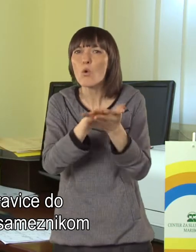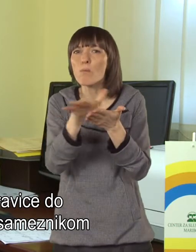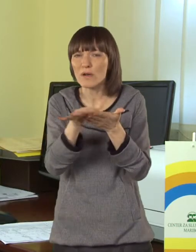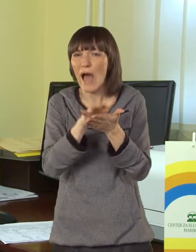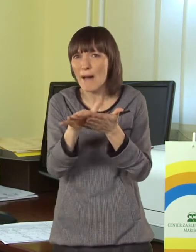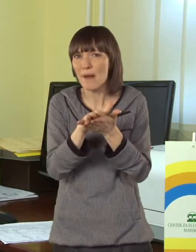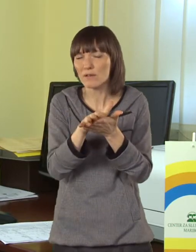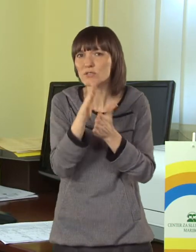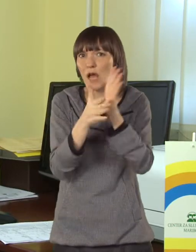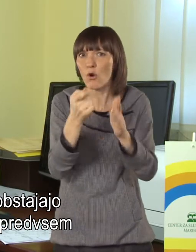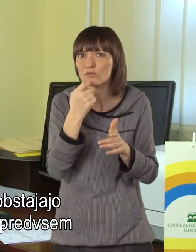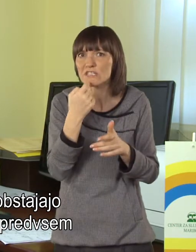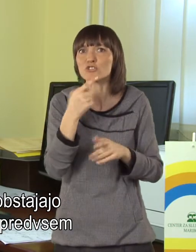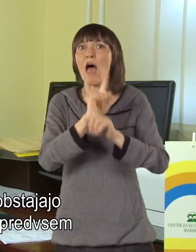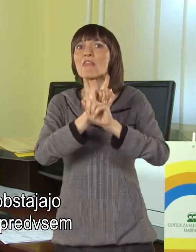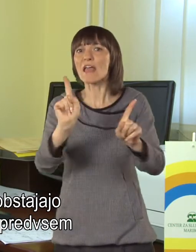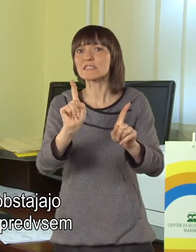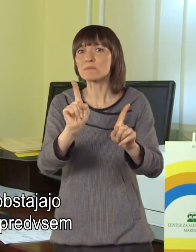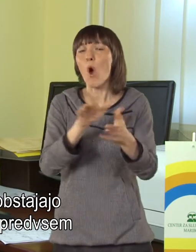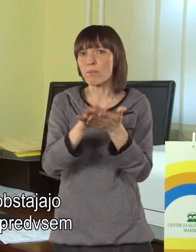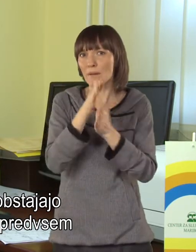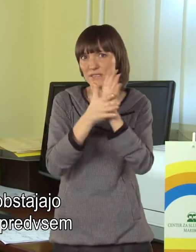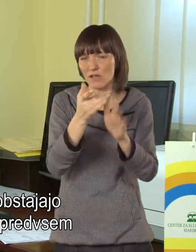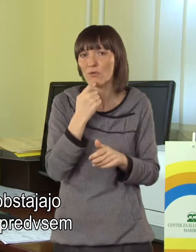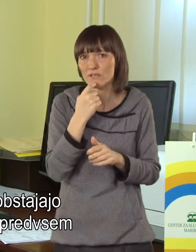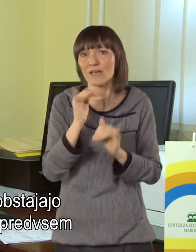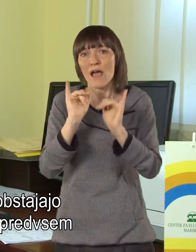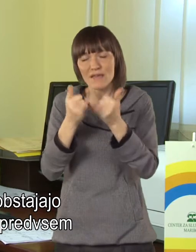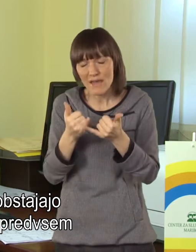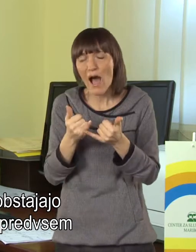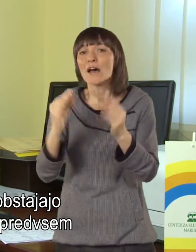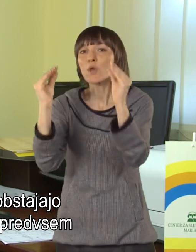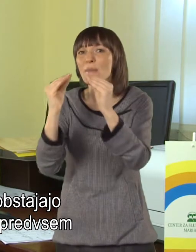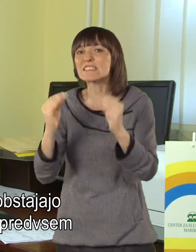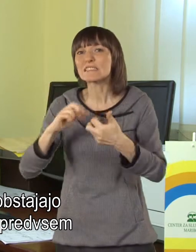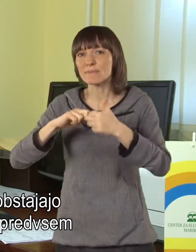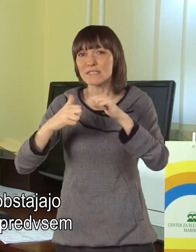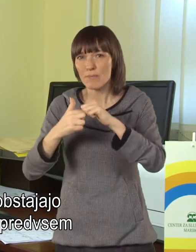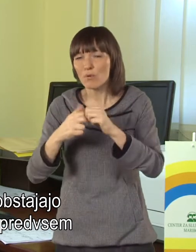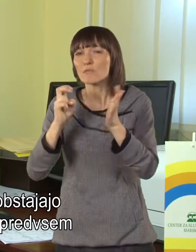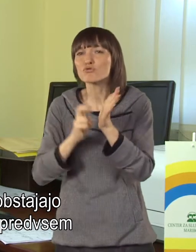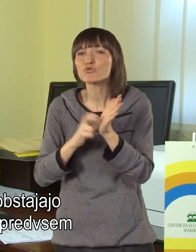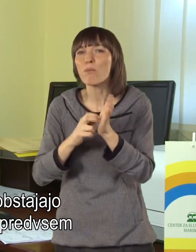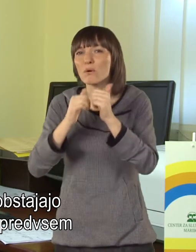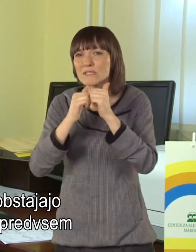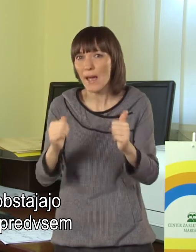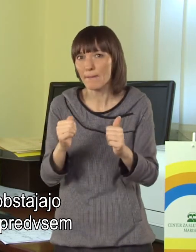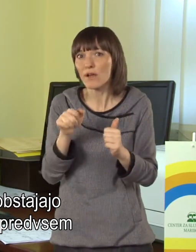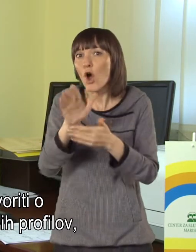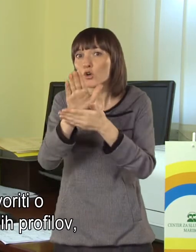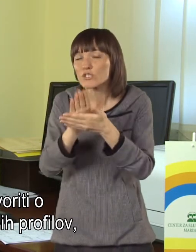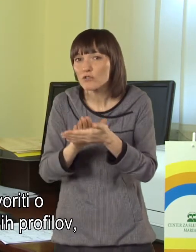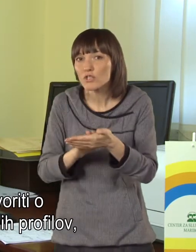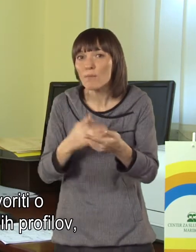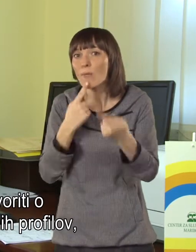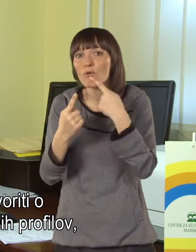posameznikom ne odreka. Da pa seveda obstajajo sistemski problemi, predvsem,